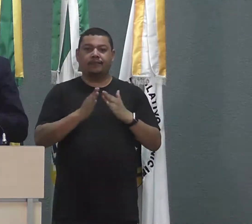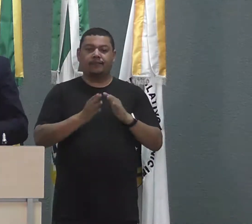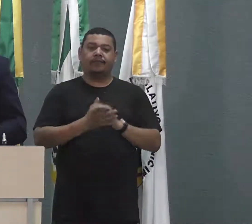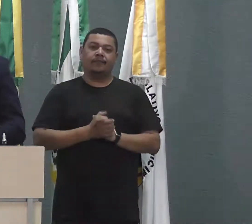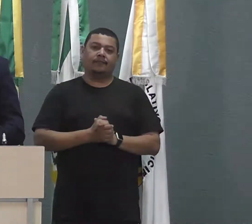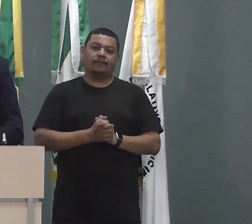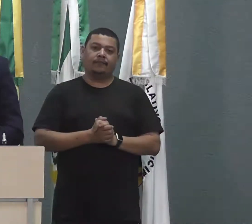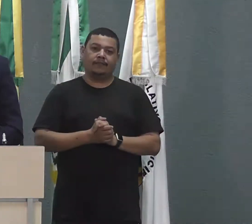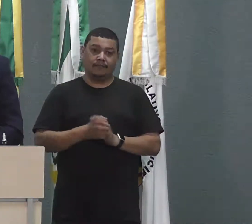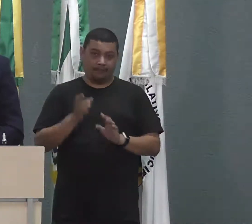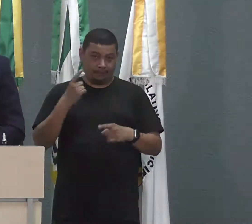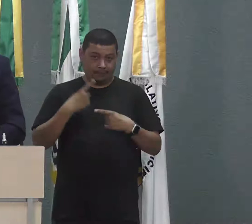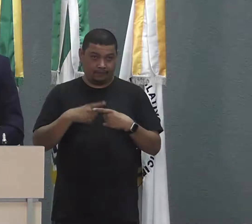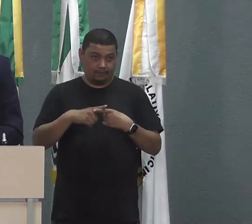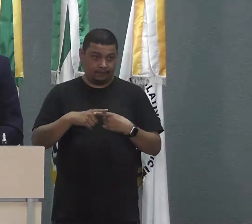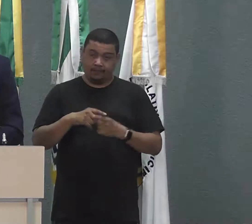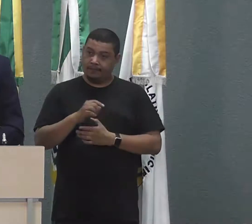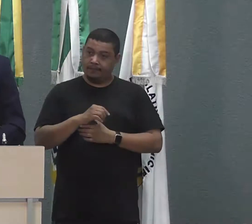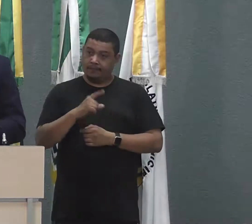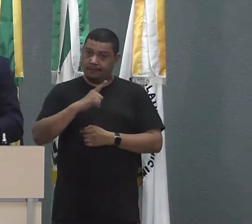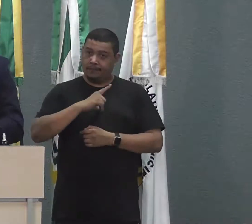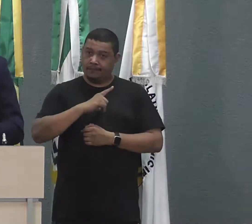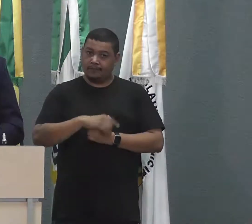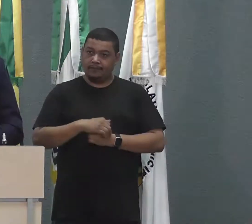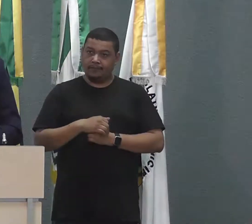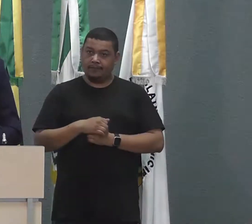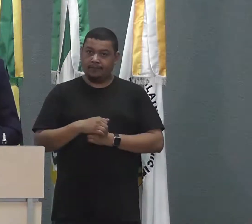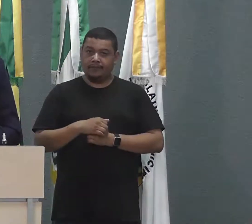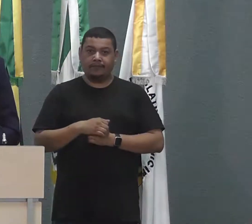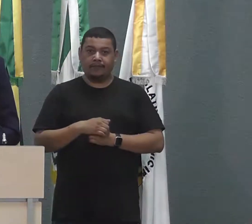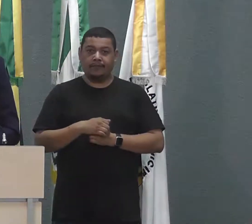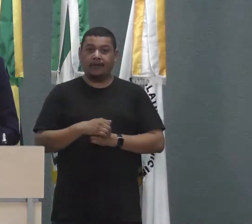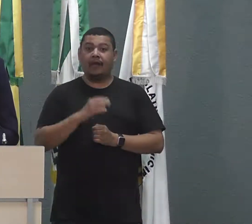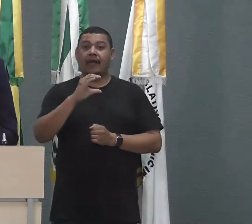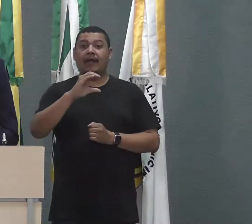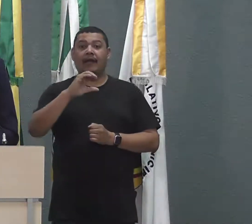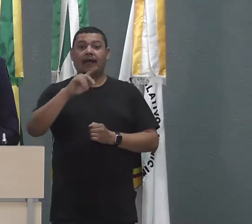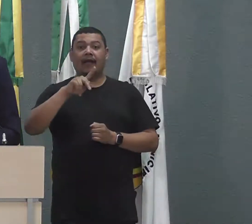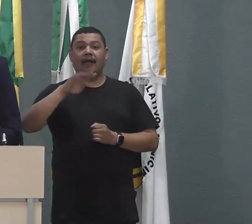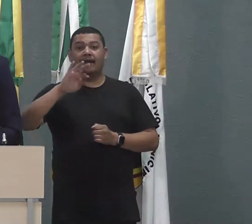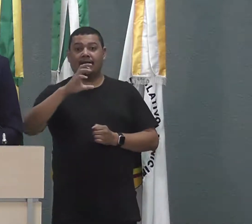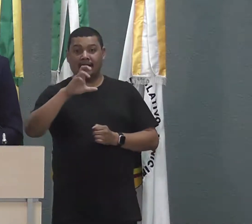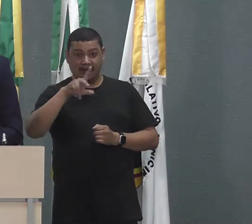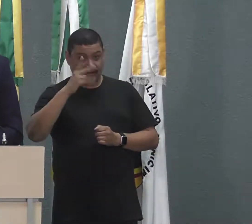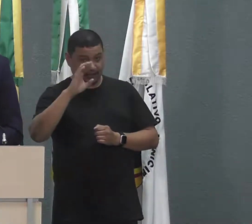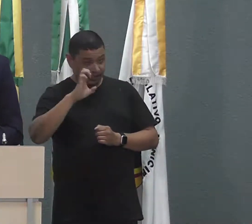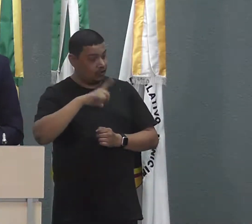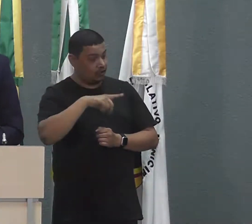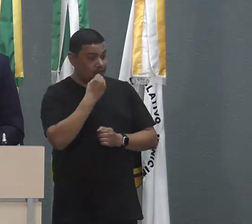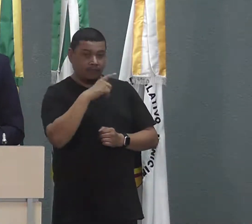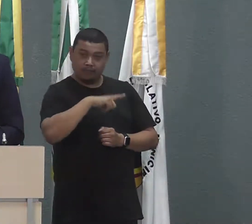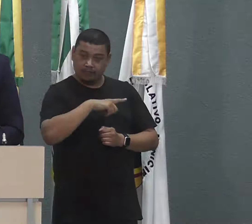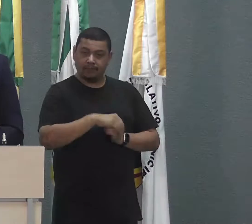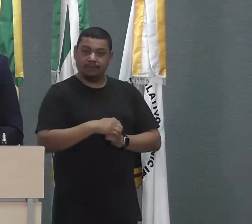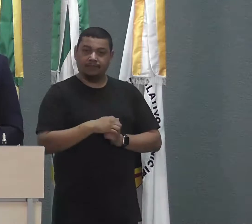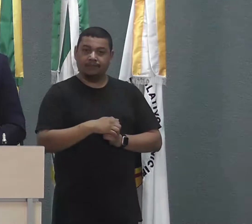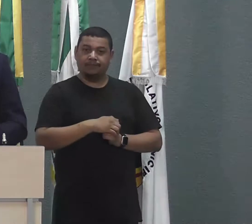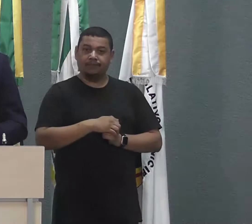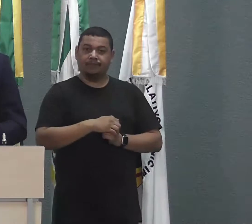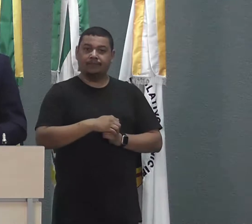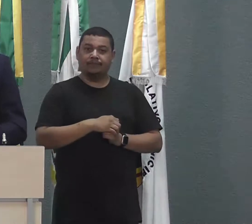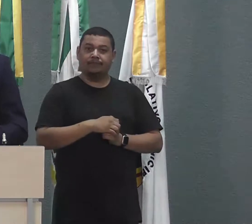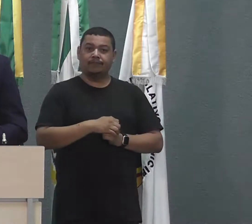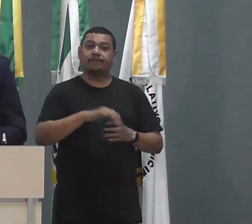essas contas. Então, essa implantação, essa reativação dessa creche no distrito do Riozinho, secretário de Educação,